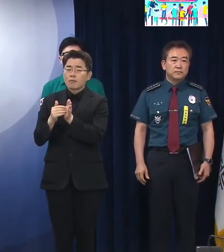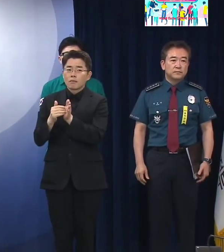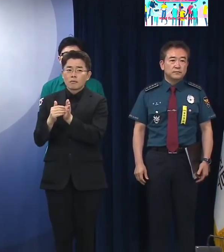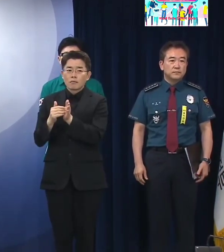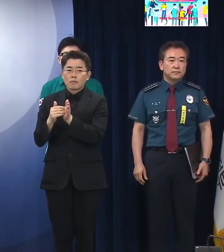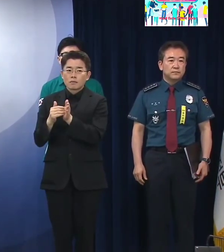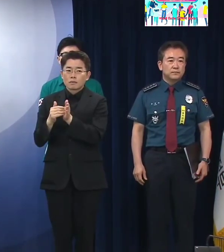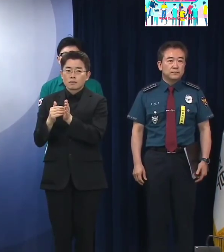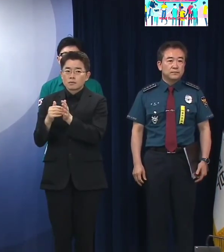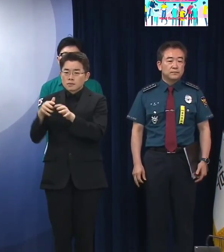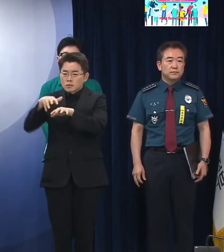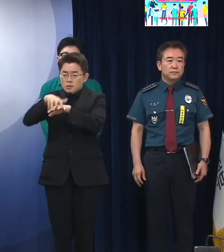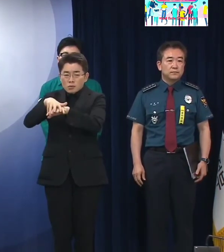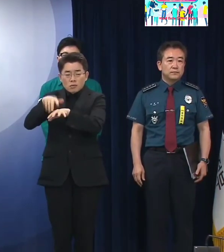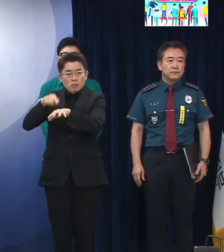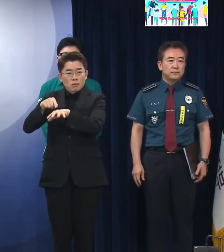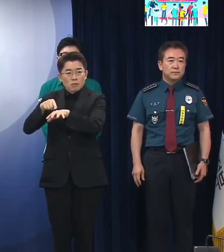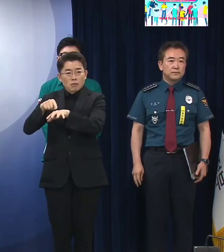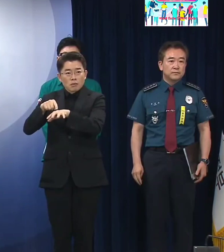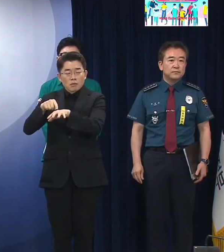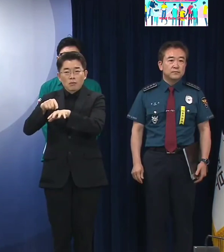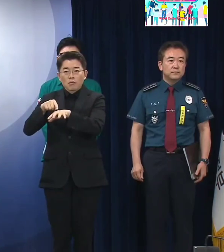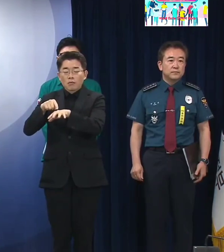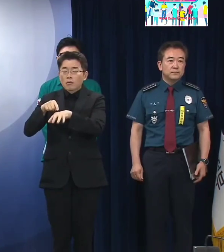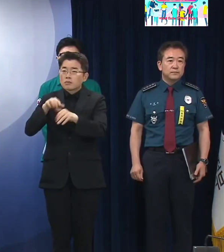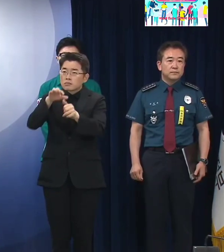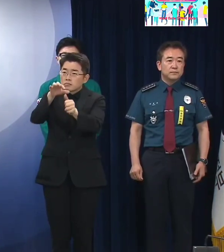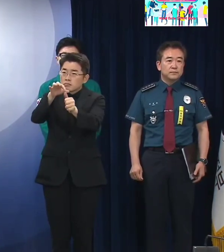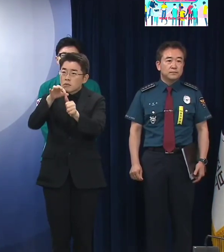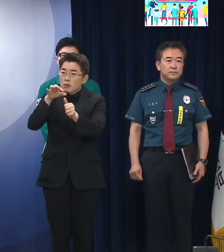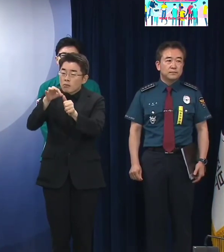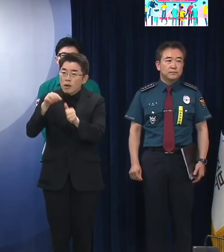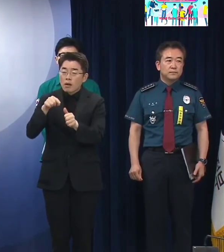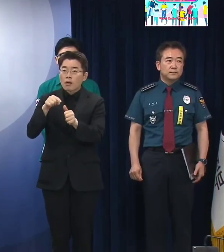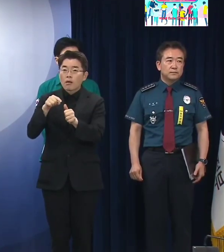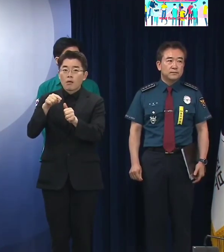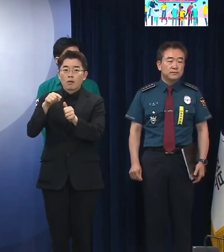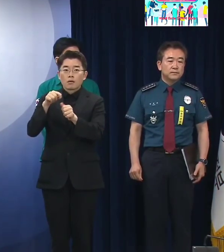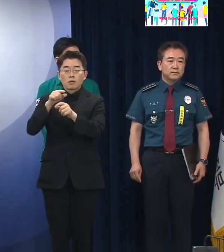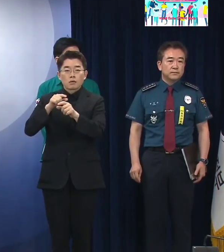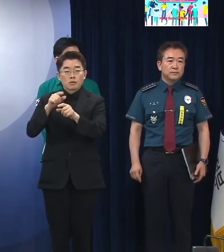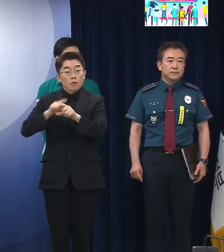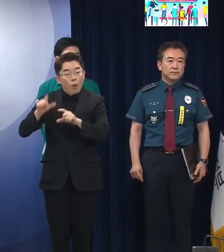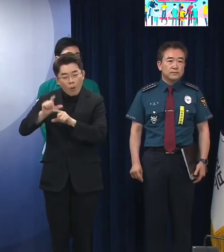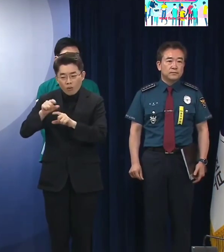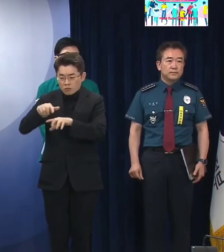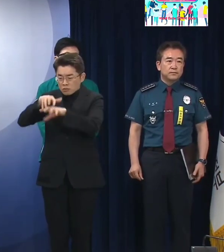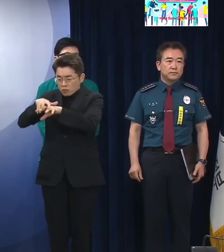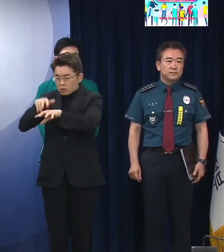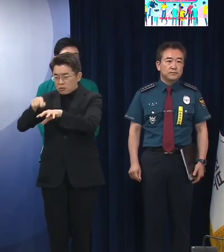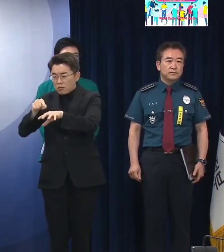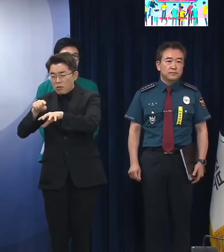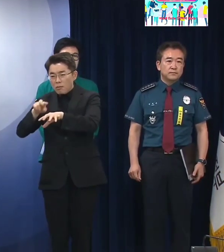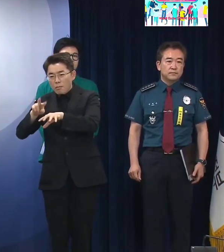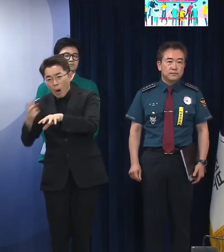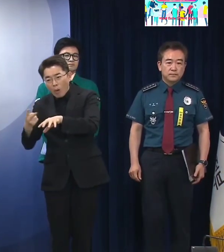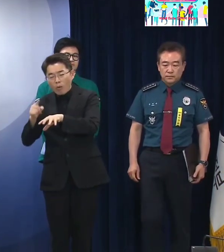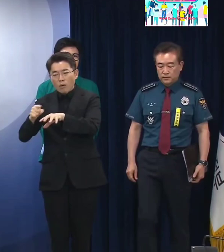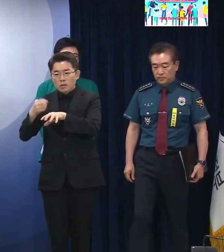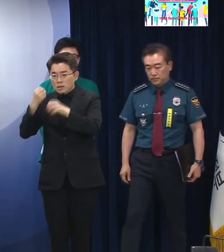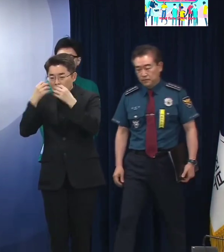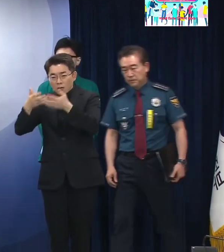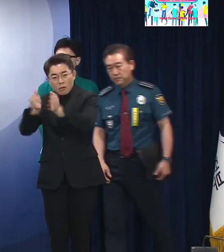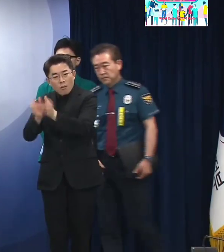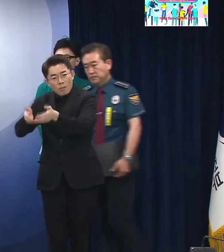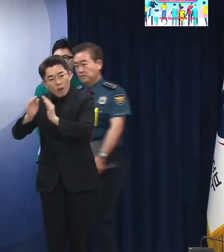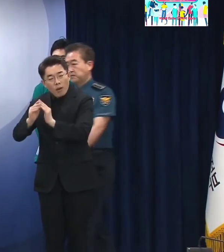그래서 그렇게 인력이 좀 충원된다 이런 거 말고요 어떤 특정 부서가 좀 강화된다든지 이런 조직적인 개편이 좀 이루어지나라는